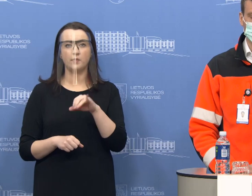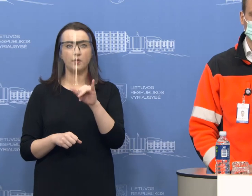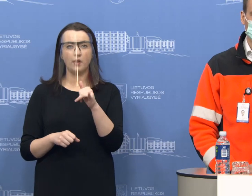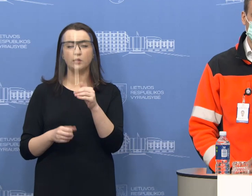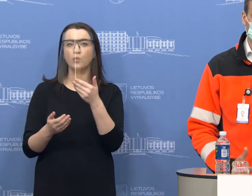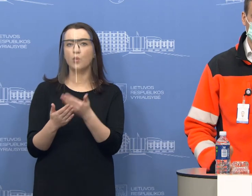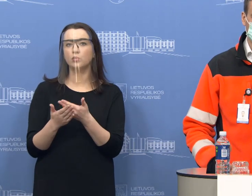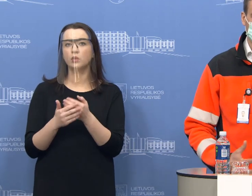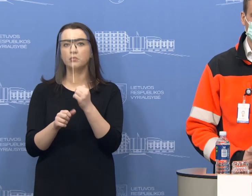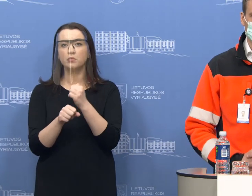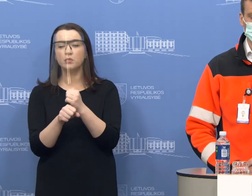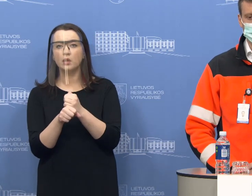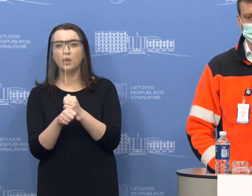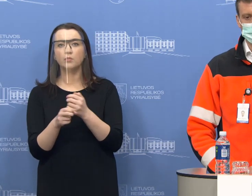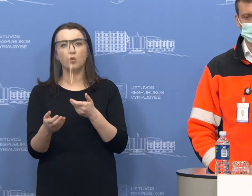darbą